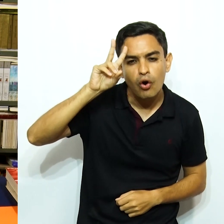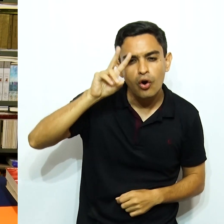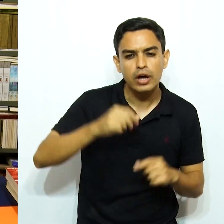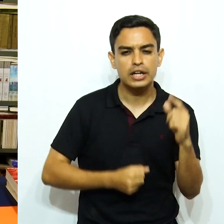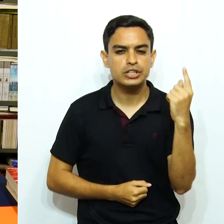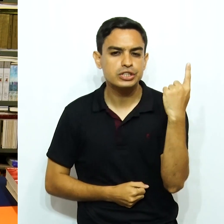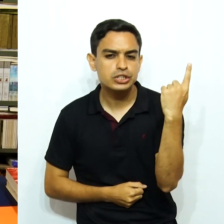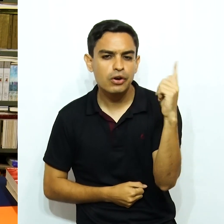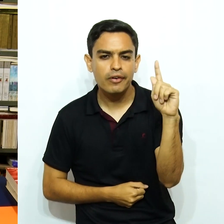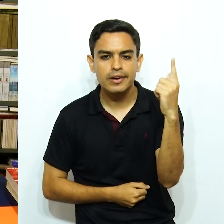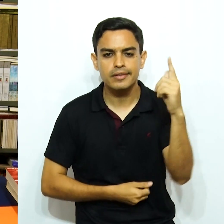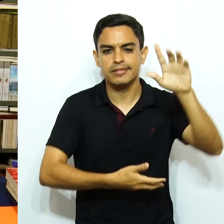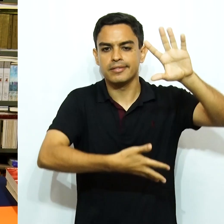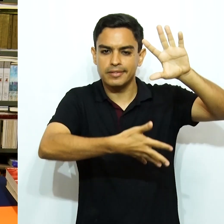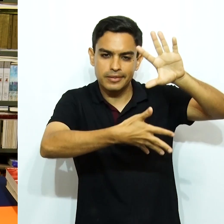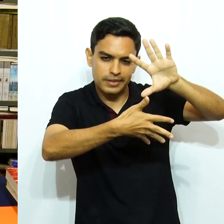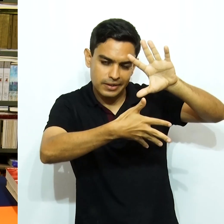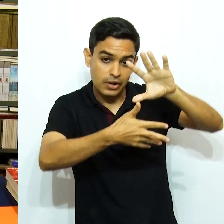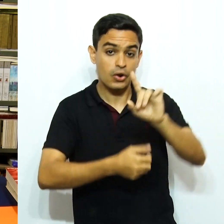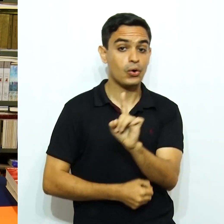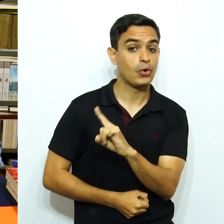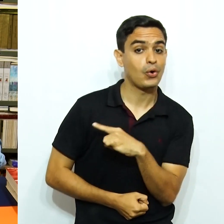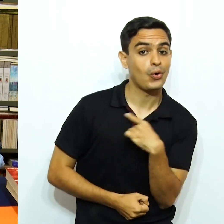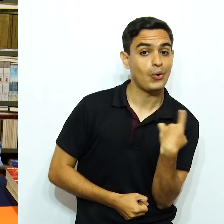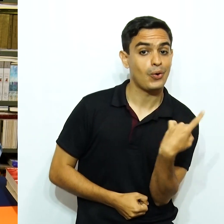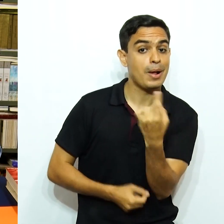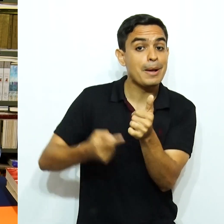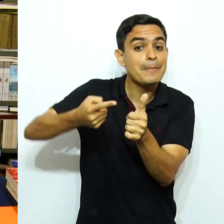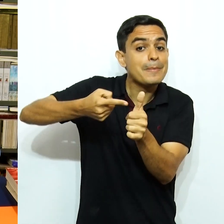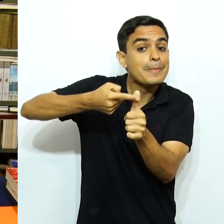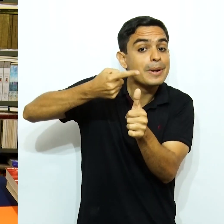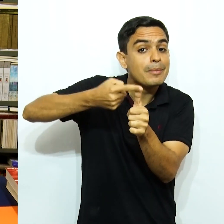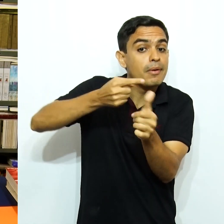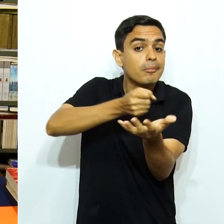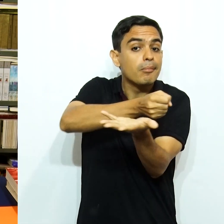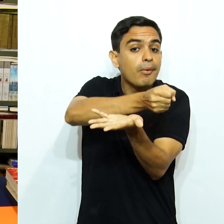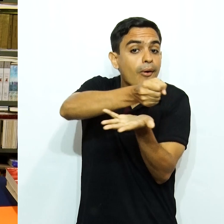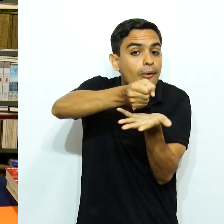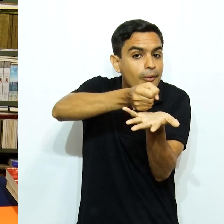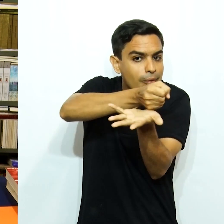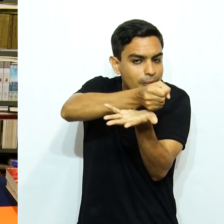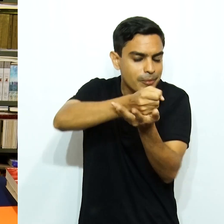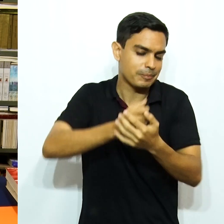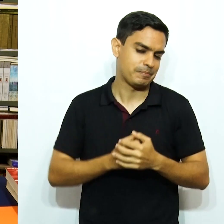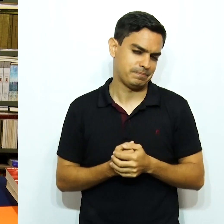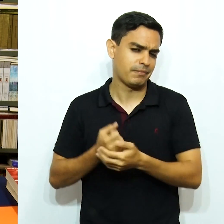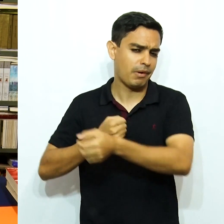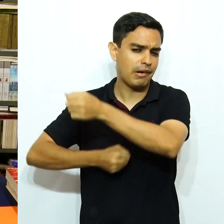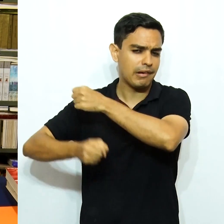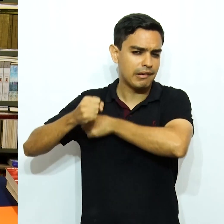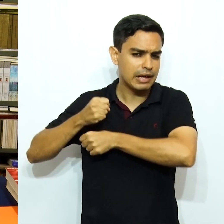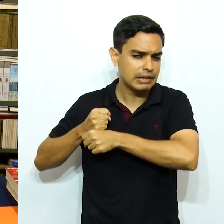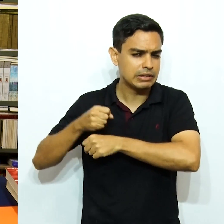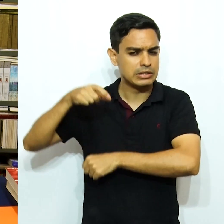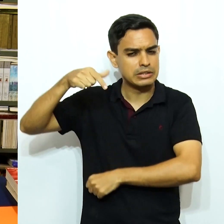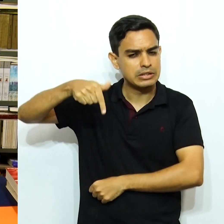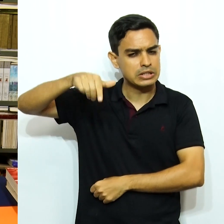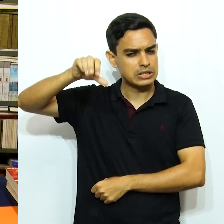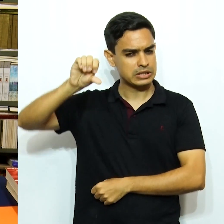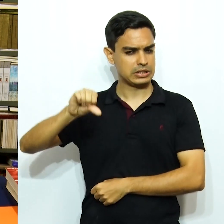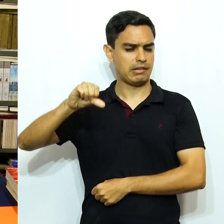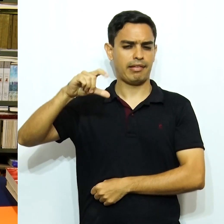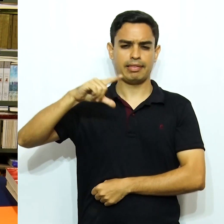geografia, da poesia, da ficção, nós vamos primeiro fazer esse chão com obras permanentes. Em 1979 nós temos uma